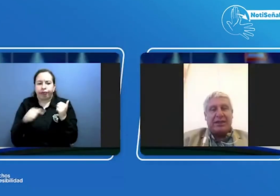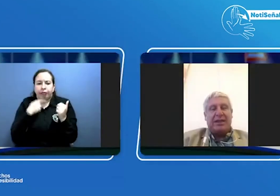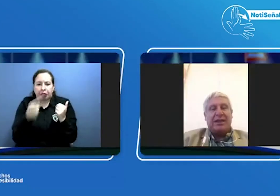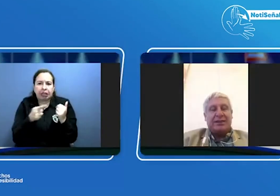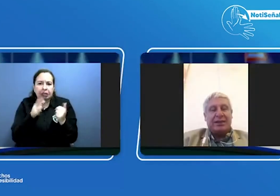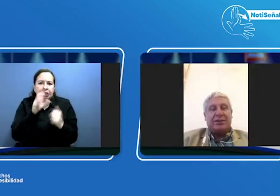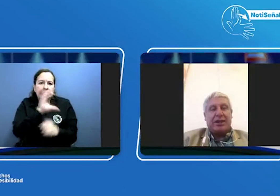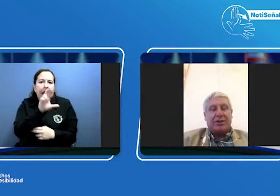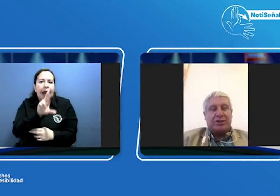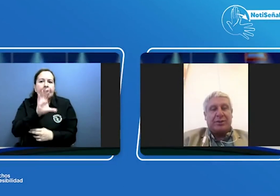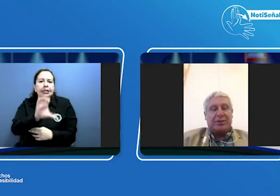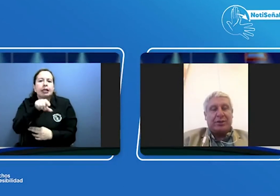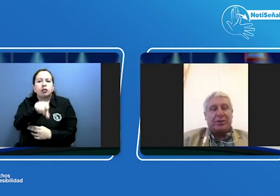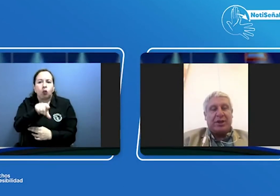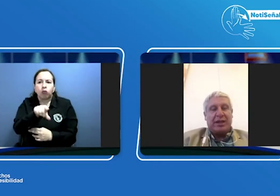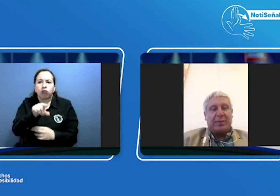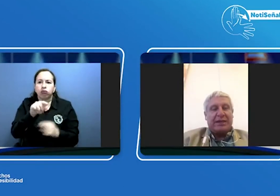Centros de Reconocimiento de Conductores en el país